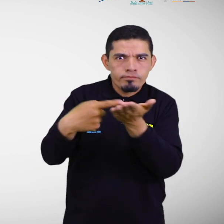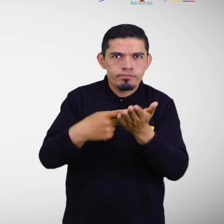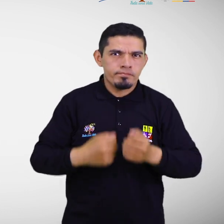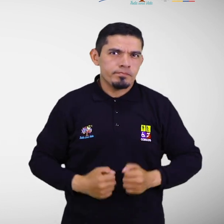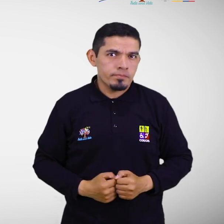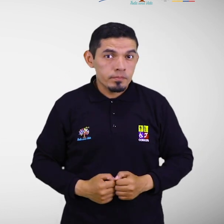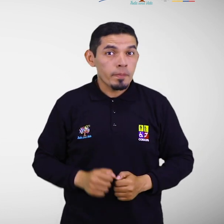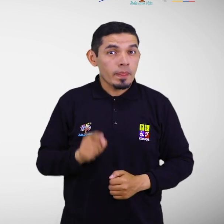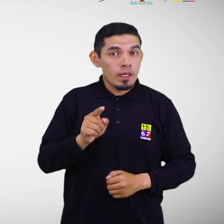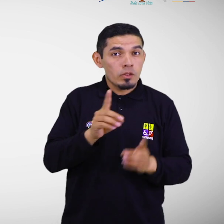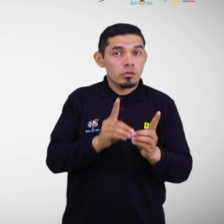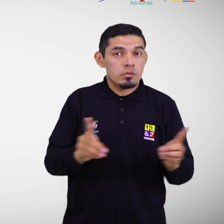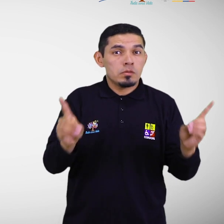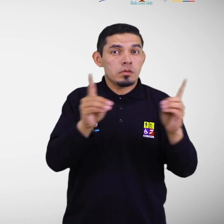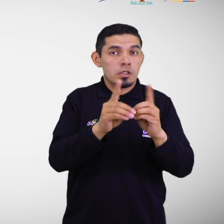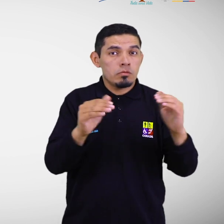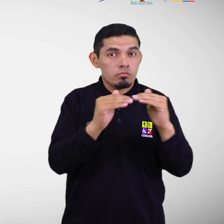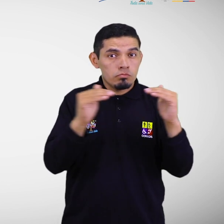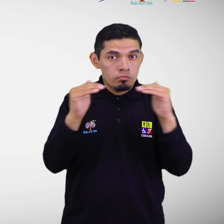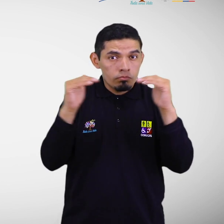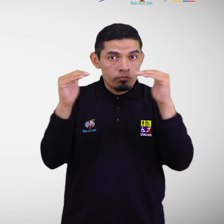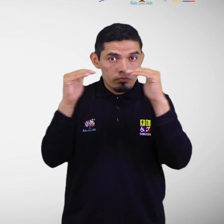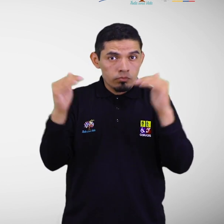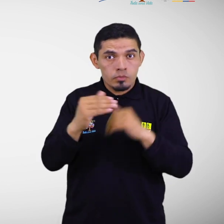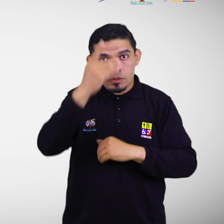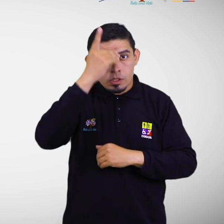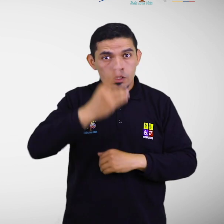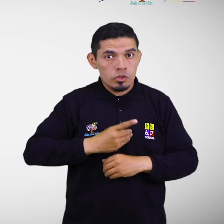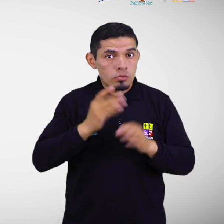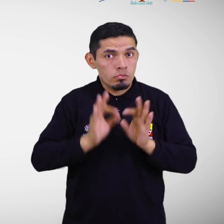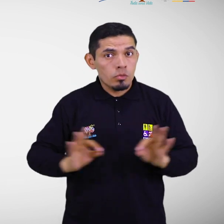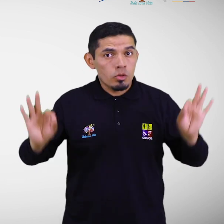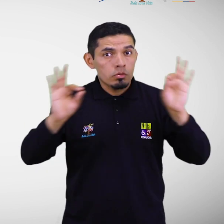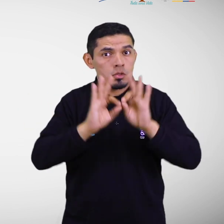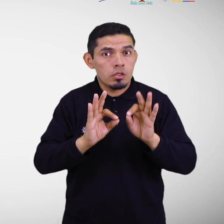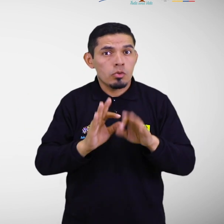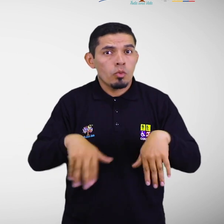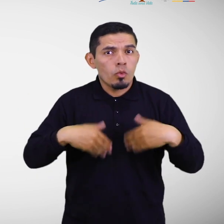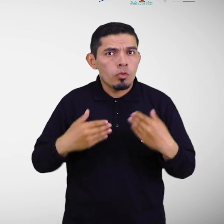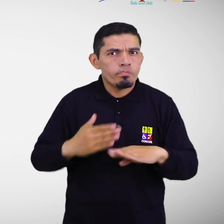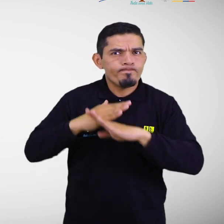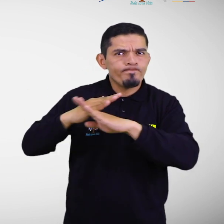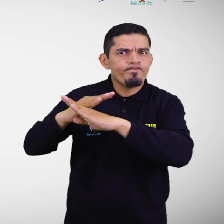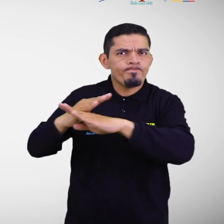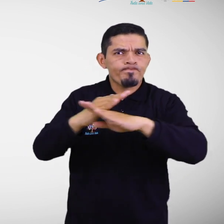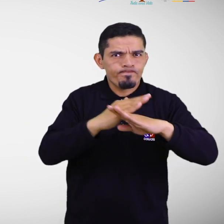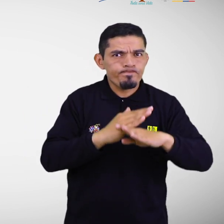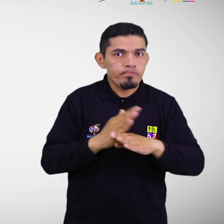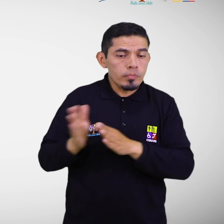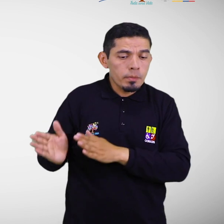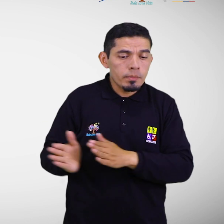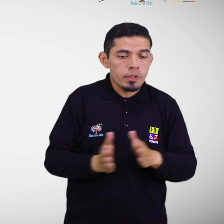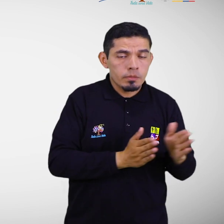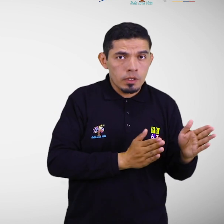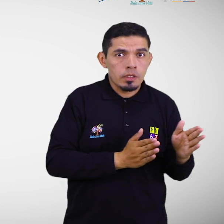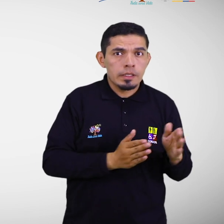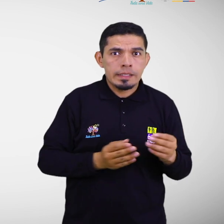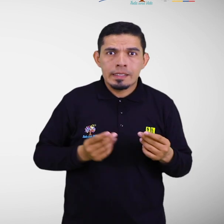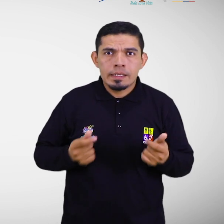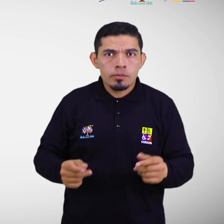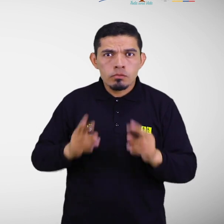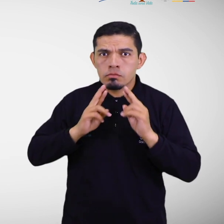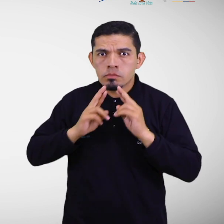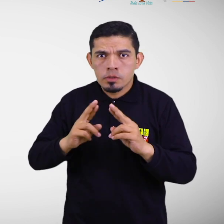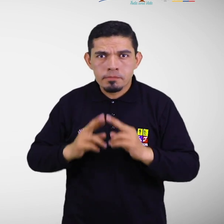Es la base para la evaluación de riesgos y las decisiones sobre las medidas de reducción del riesgo y preparación para la respuesta.